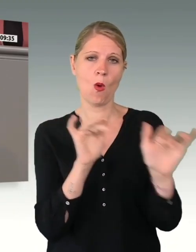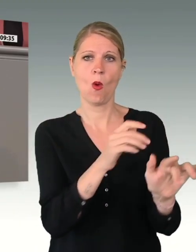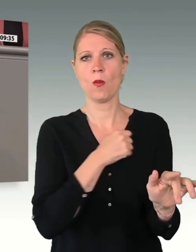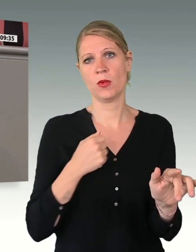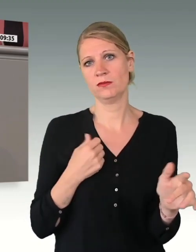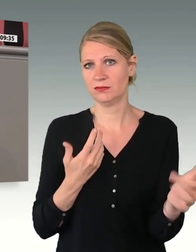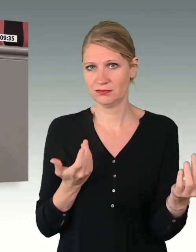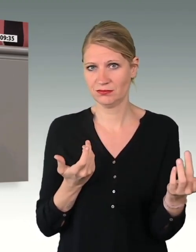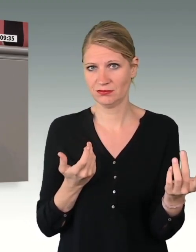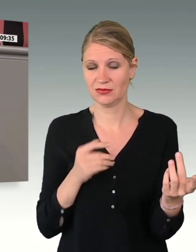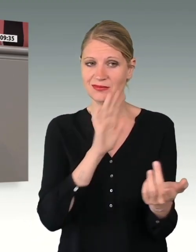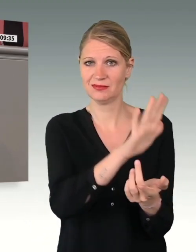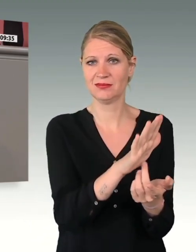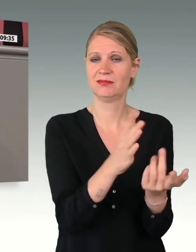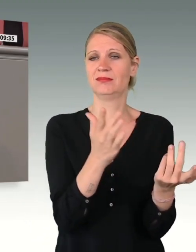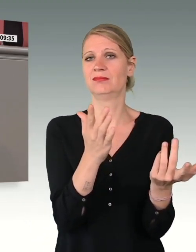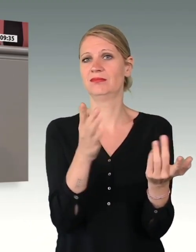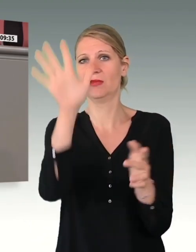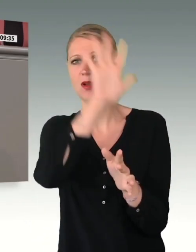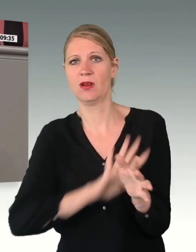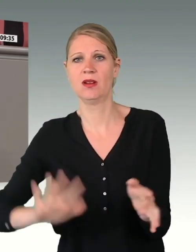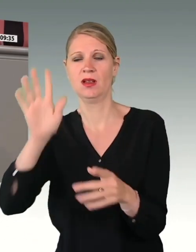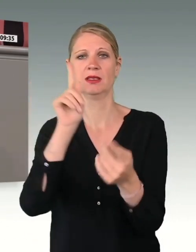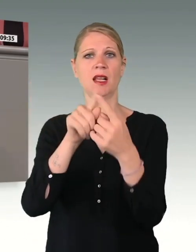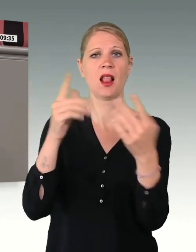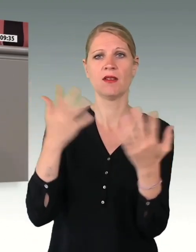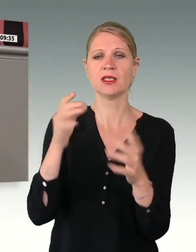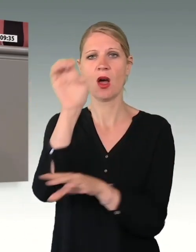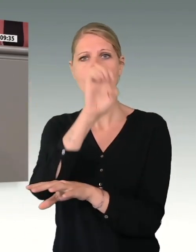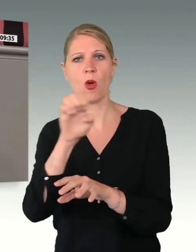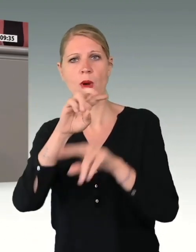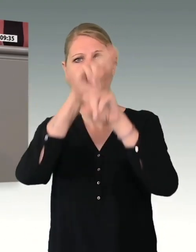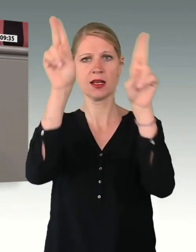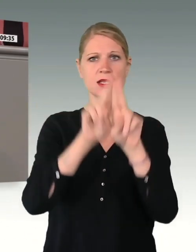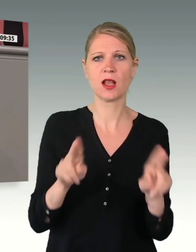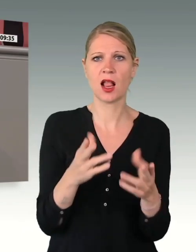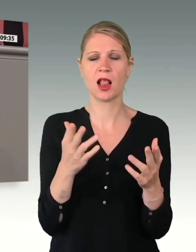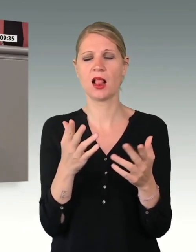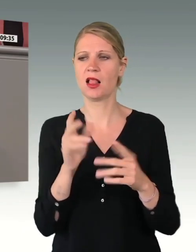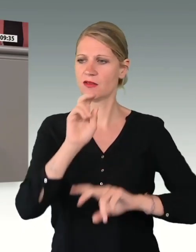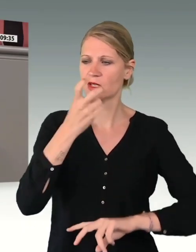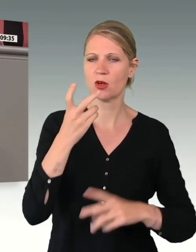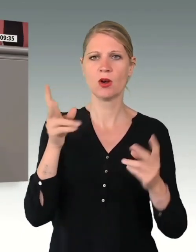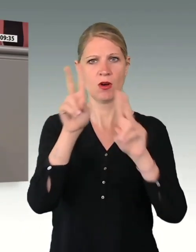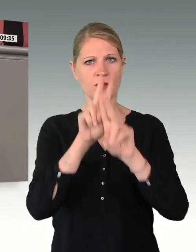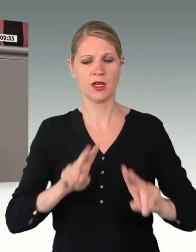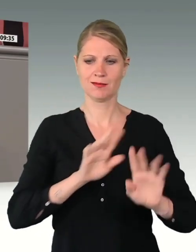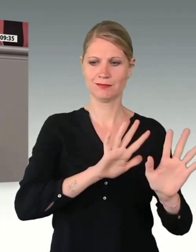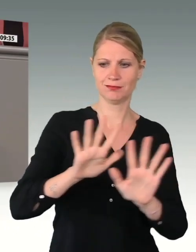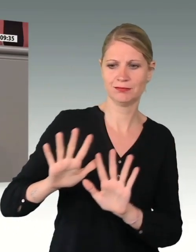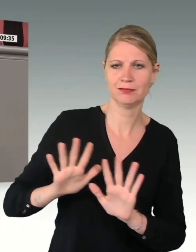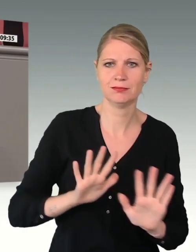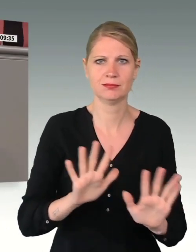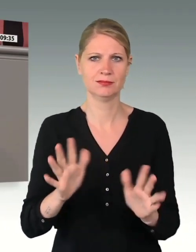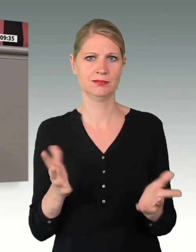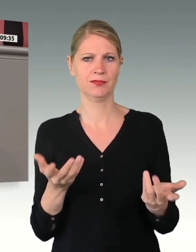Und das Ziel der Bundesrepublik bleibt es, in Europa und international dazu beizutragen, Frieden zu schaffen. Und dazu brauchen